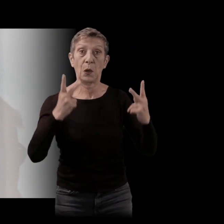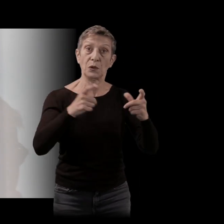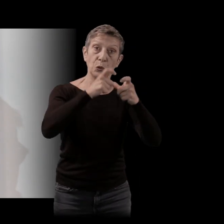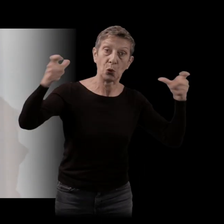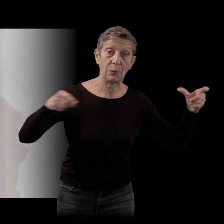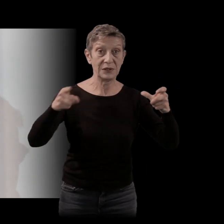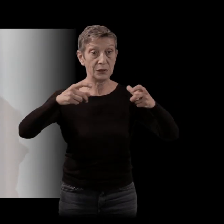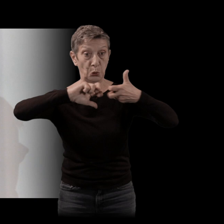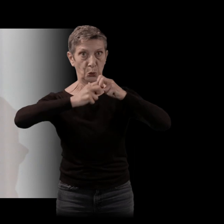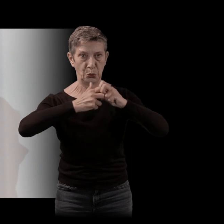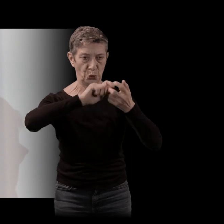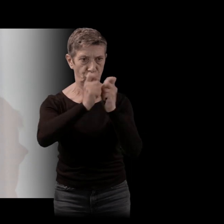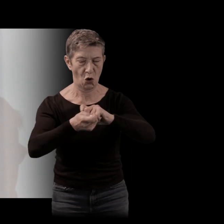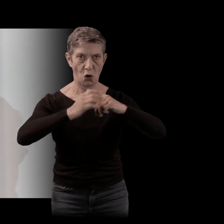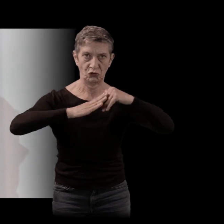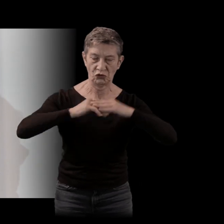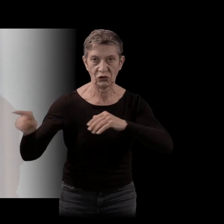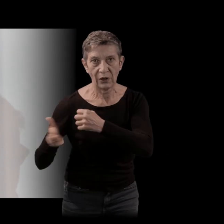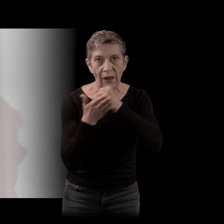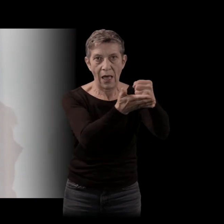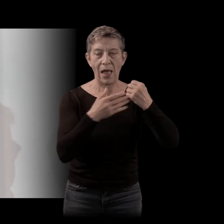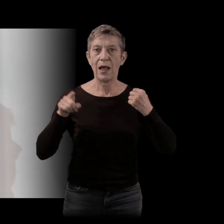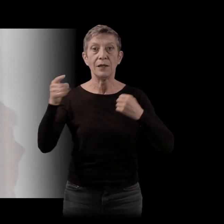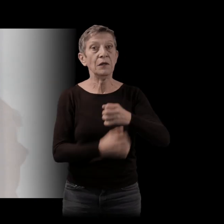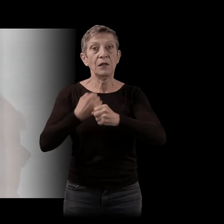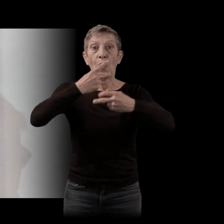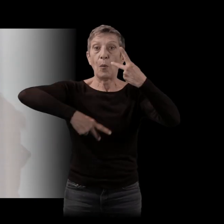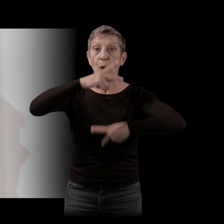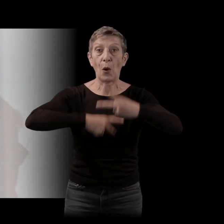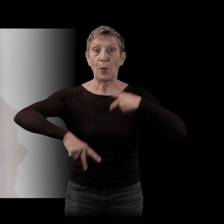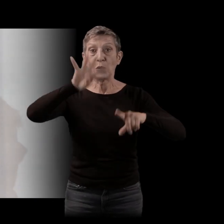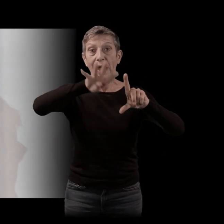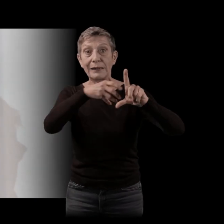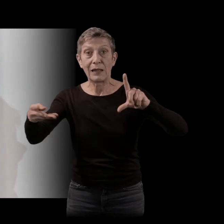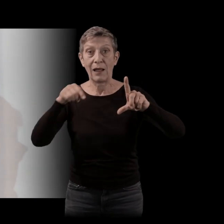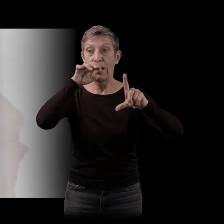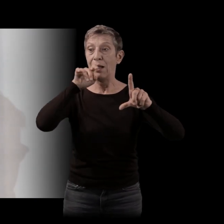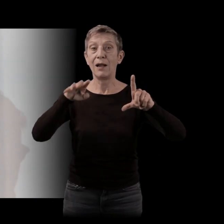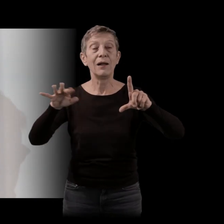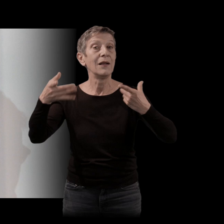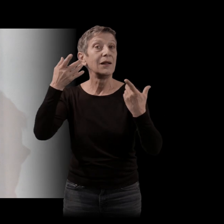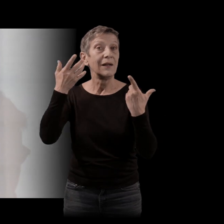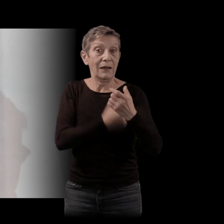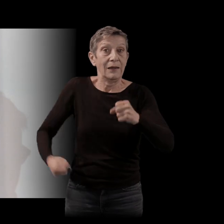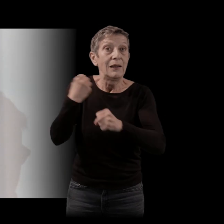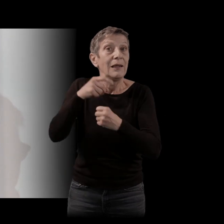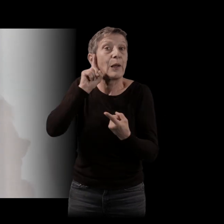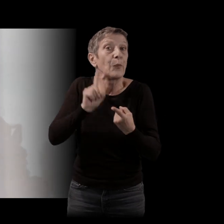fait des PowerPoint et des tableaux Excel pour accroître la